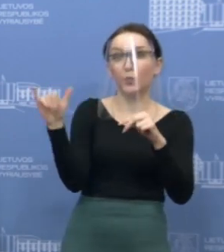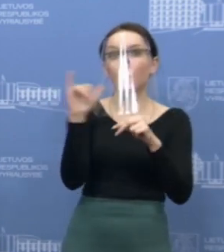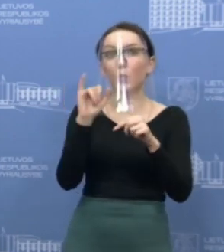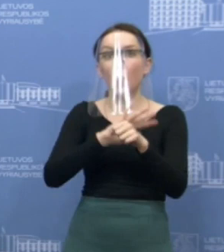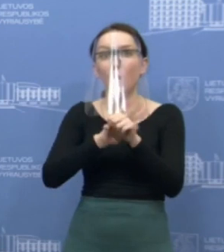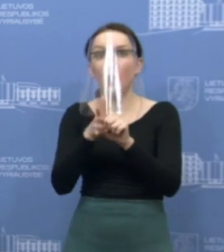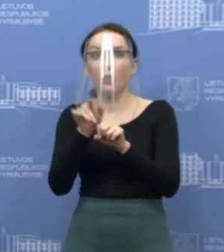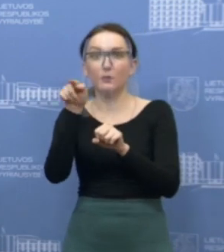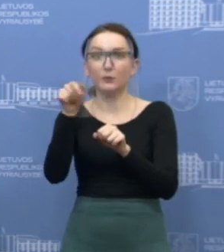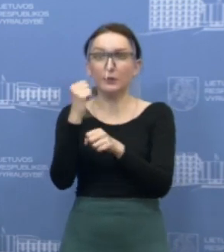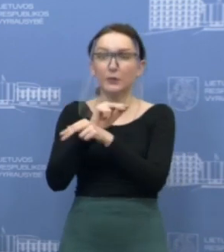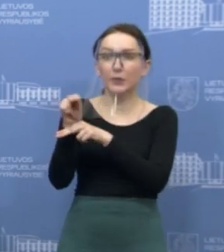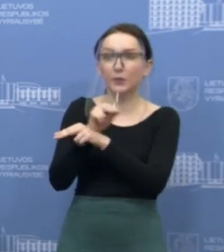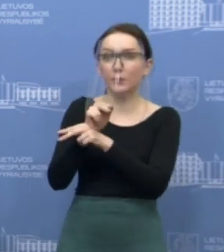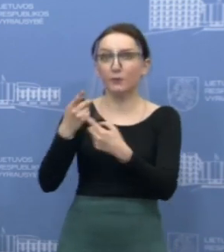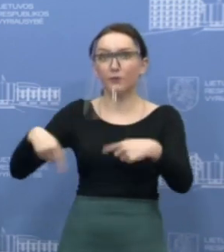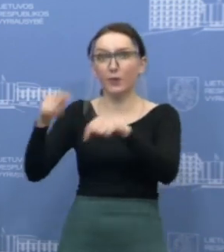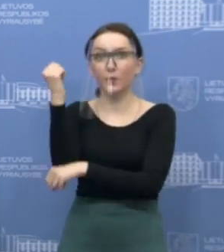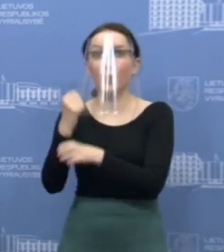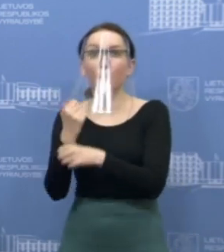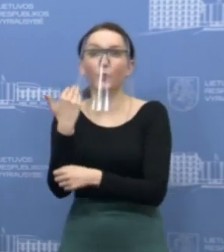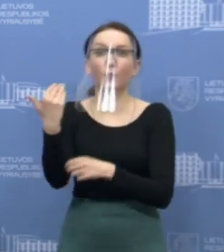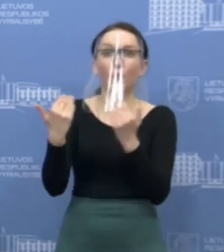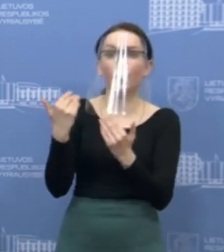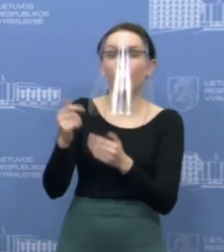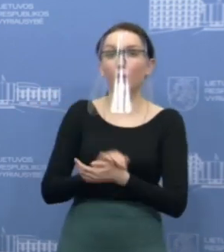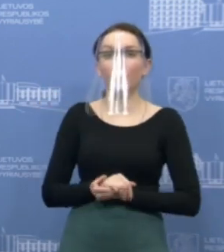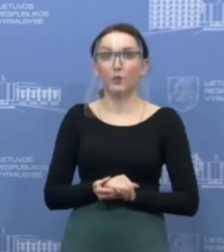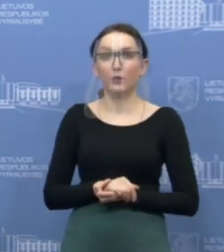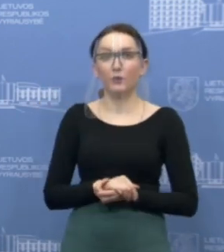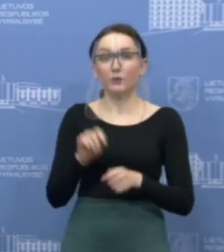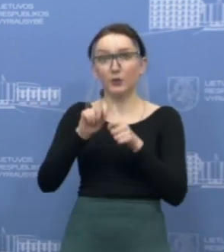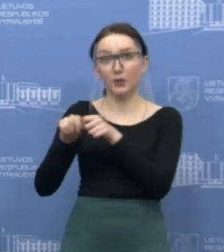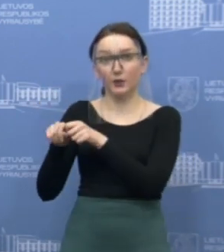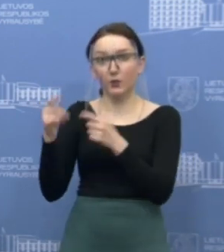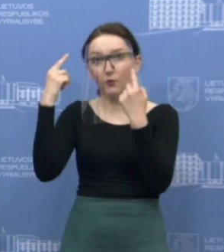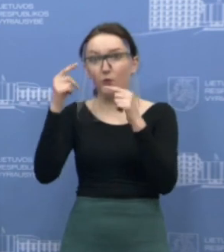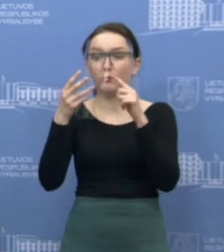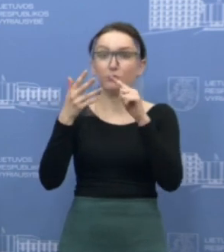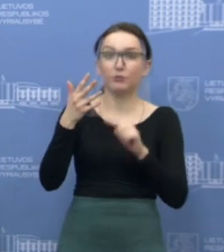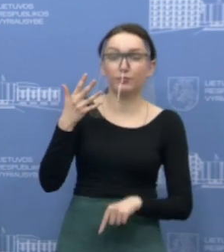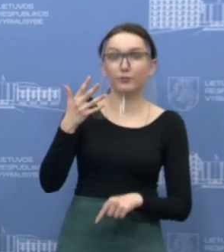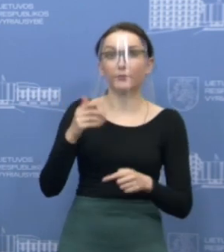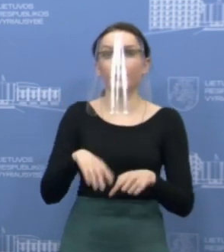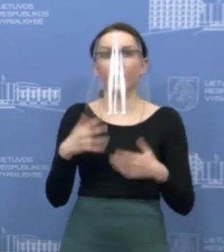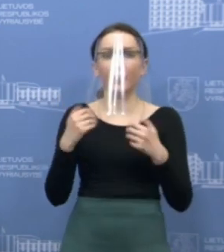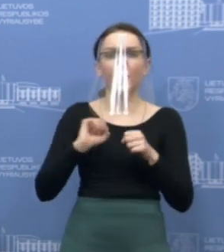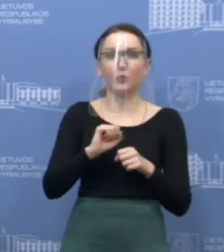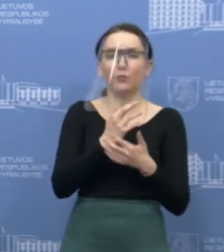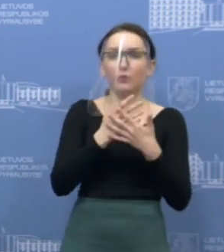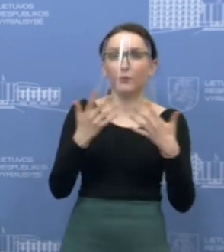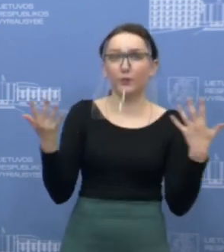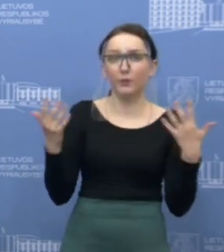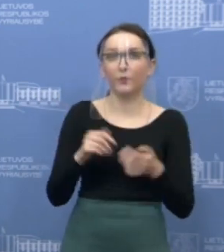vyksta COVID-19 gydimas personalo ir pacientų, tada visų kitų sveikatos priežiūros